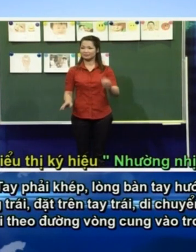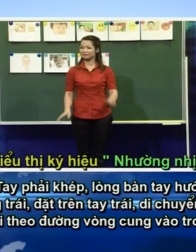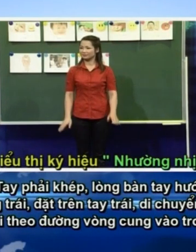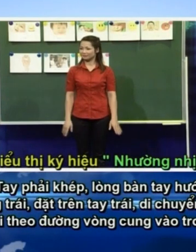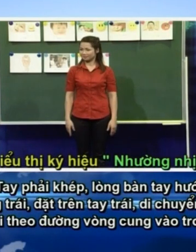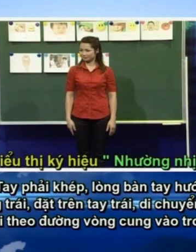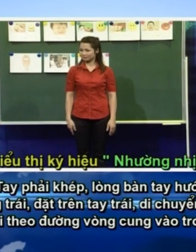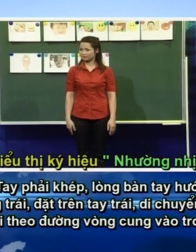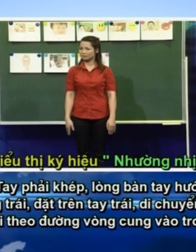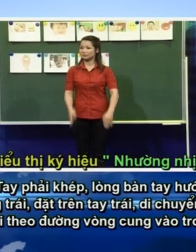Vào trong